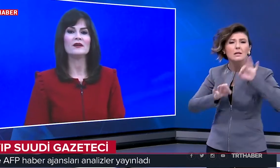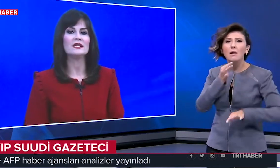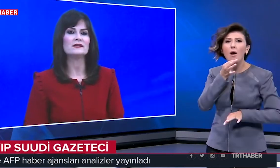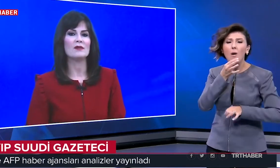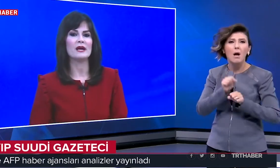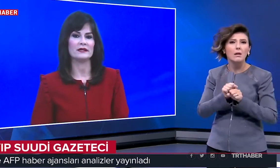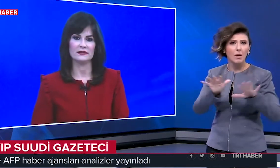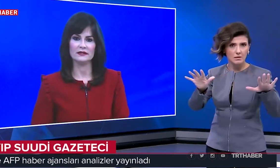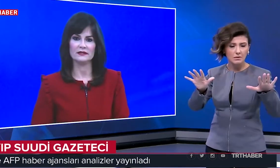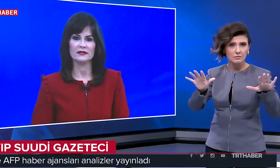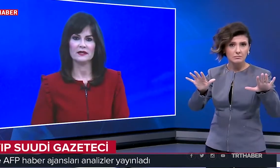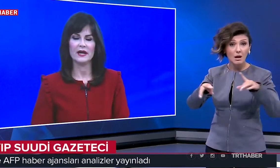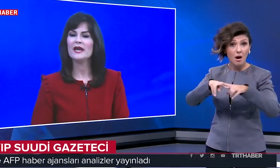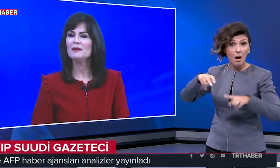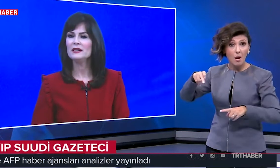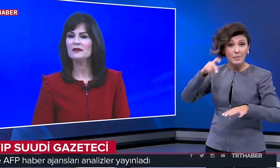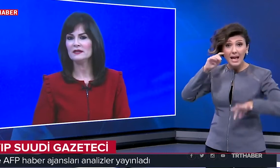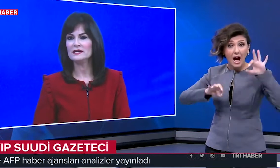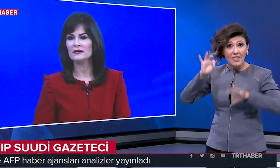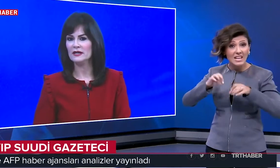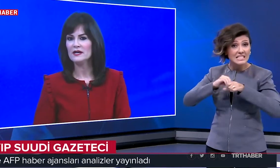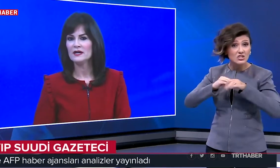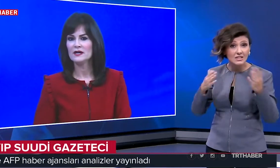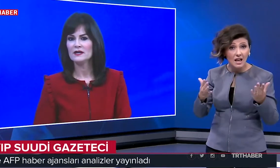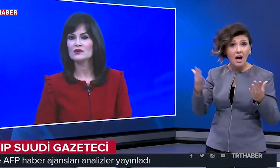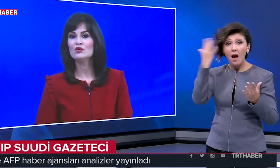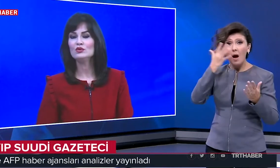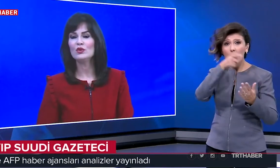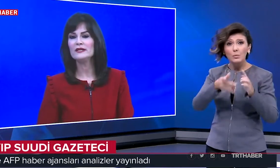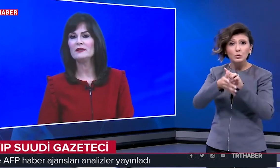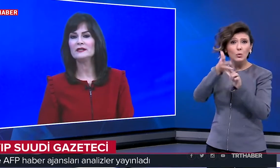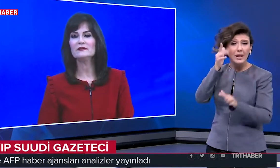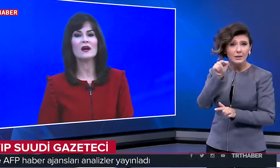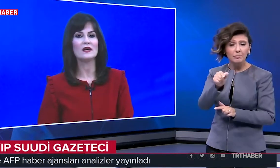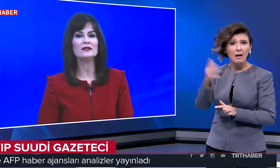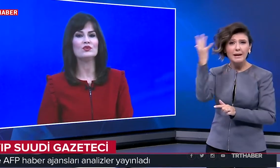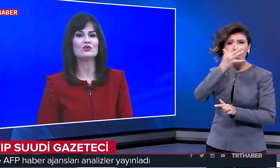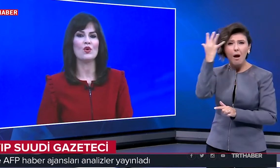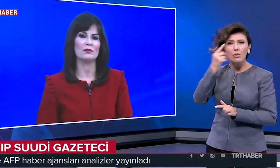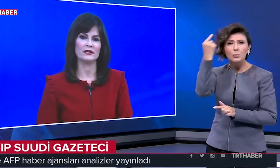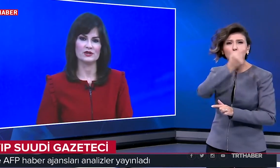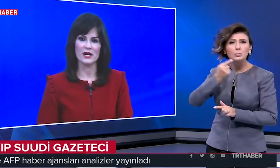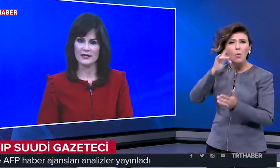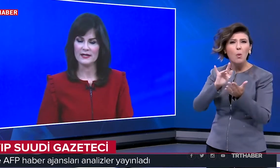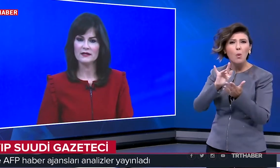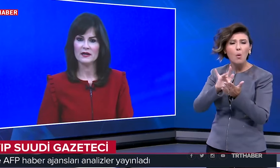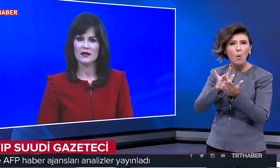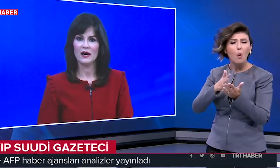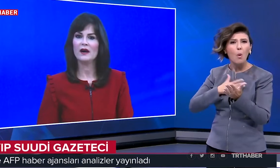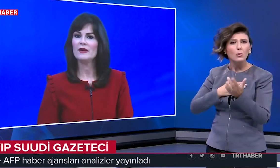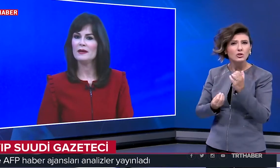analiz haber yayınladı. AP'nin analizinde Suudi yönetiminin karanlık yüzü ön plana çıkarken,